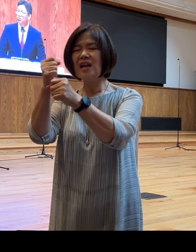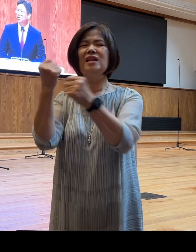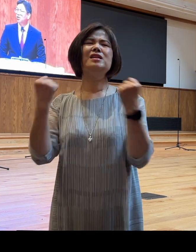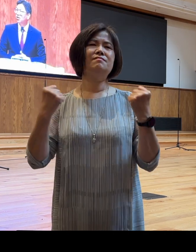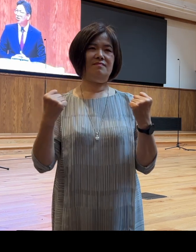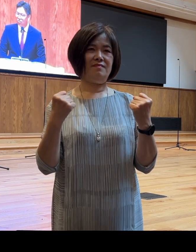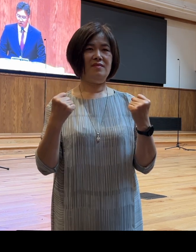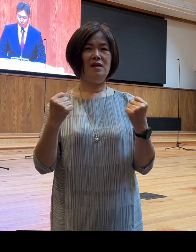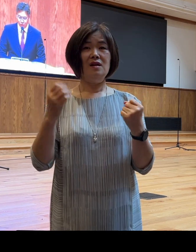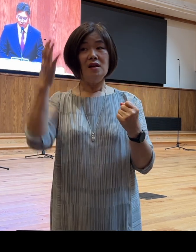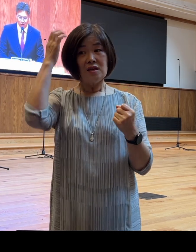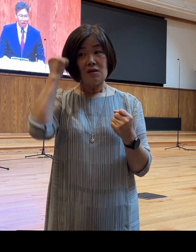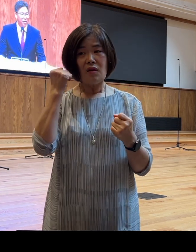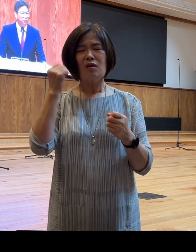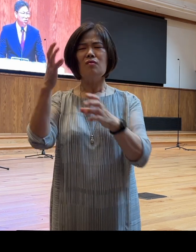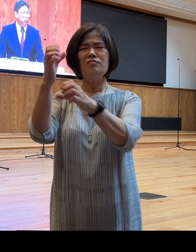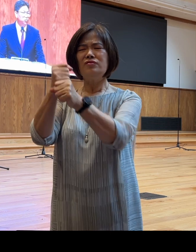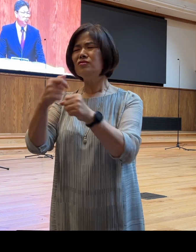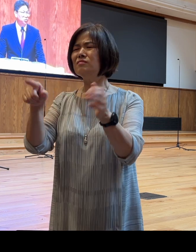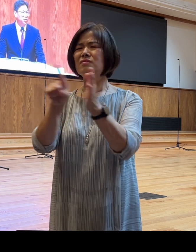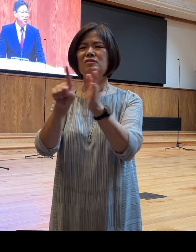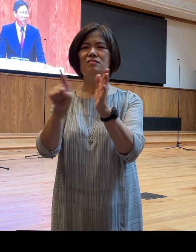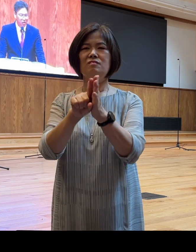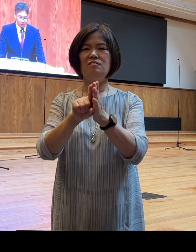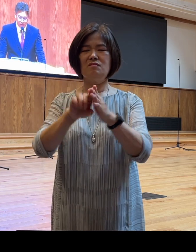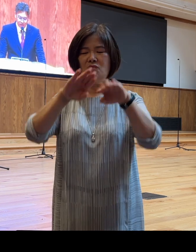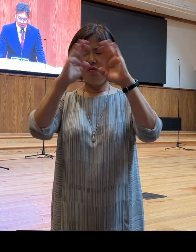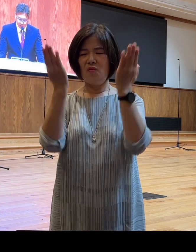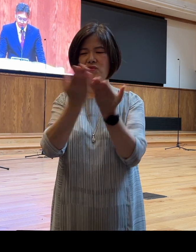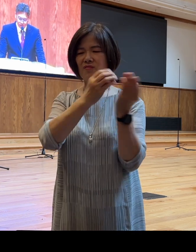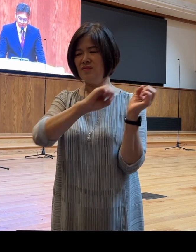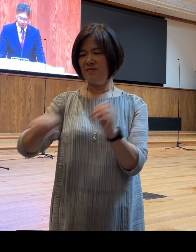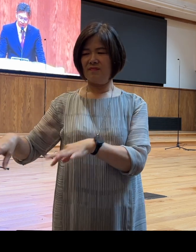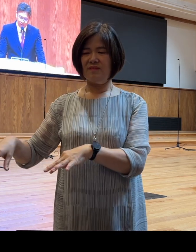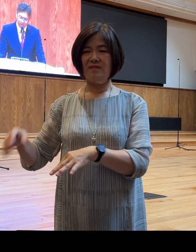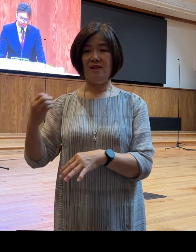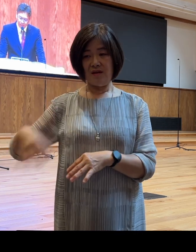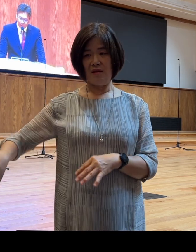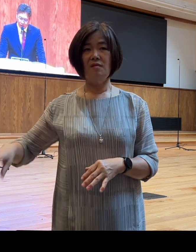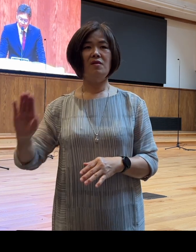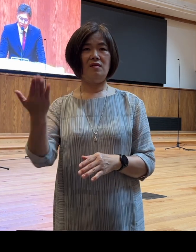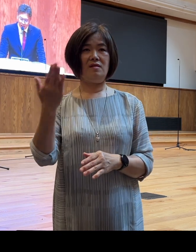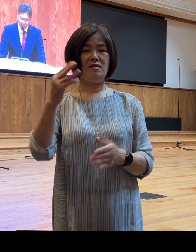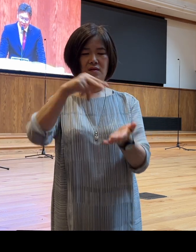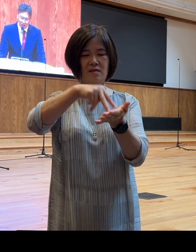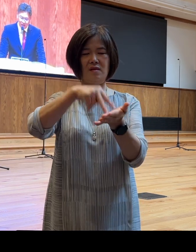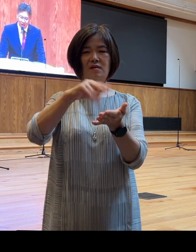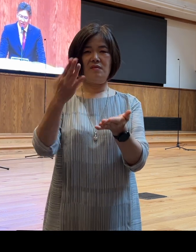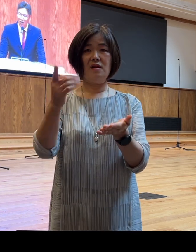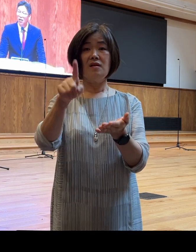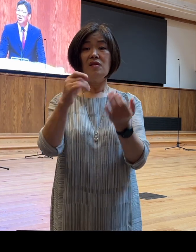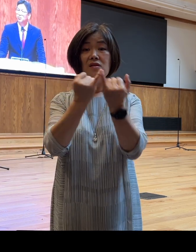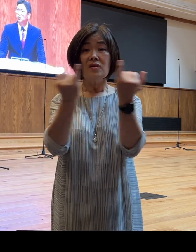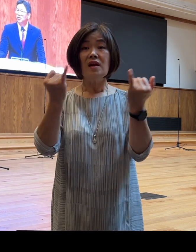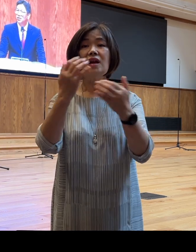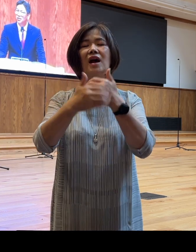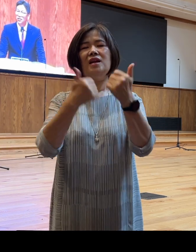기억하고 붙들 믿음도 잃어버린 상태였습니다 그럼 그런 하갈에게 하나님은 다시